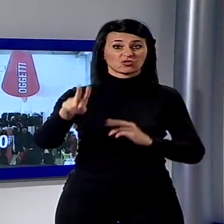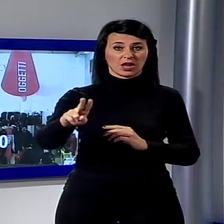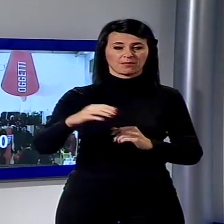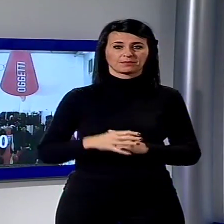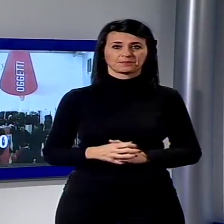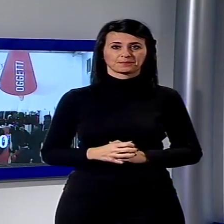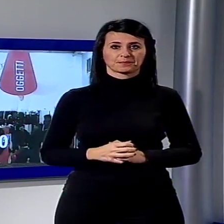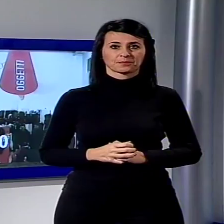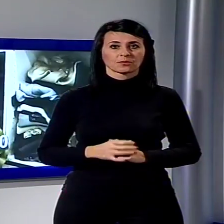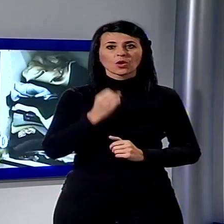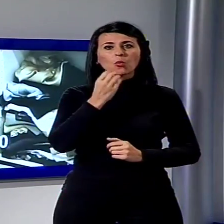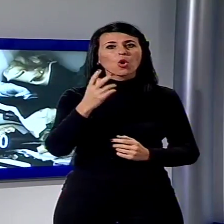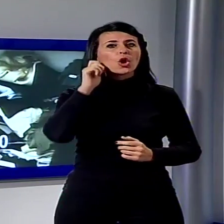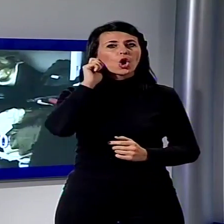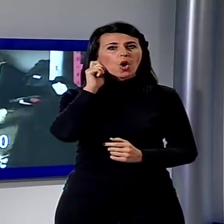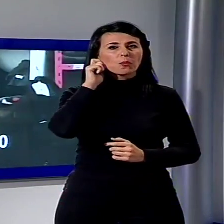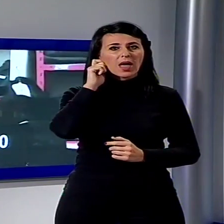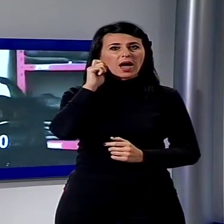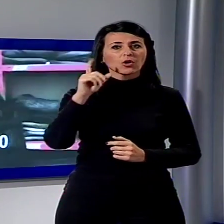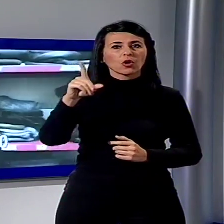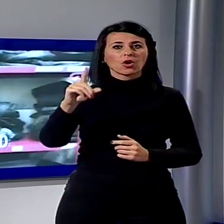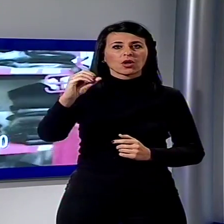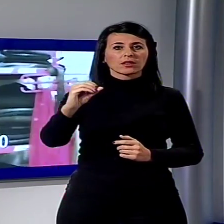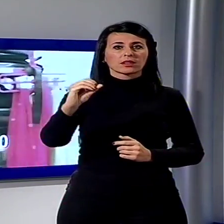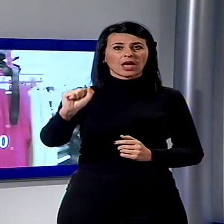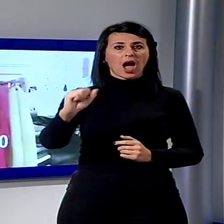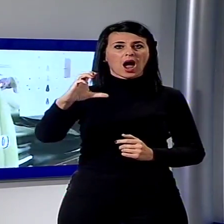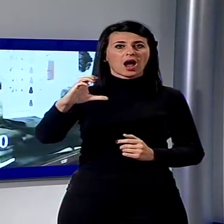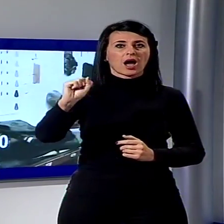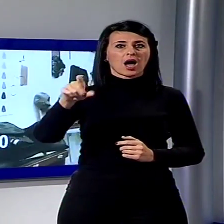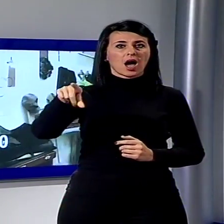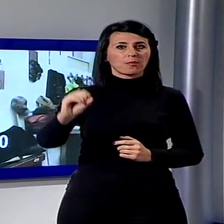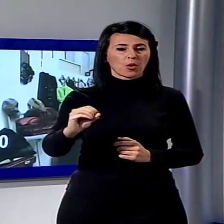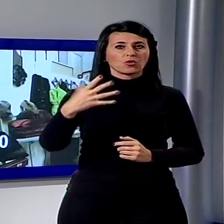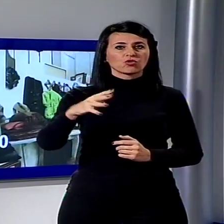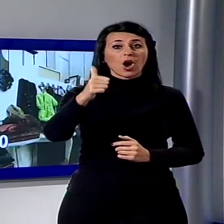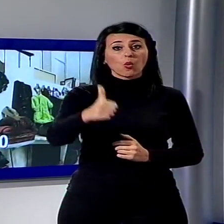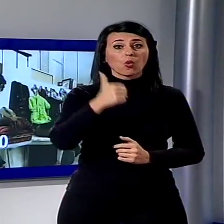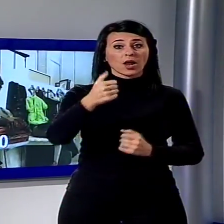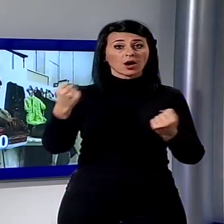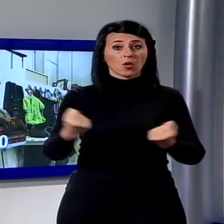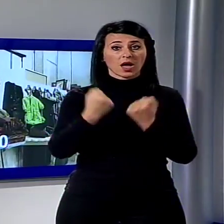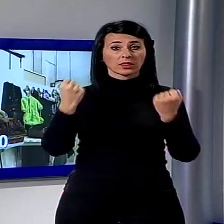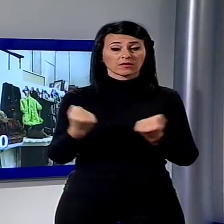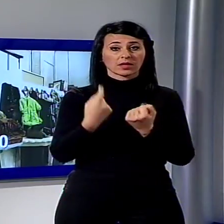Buon compleanno da capo, grande festa a Coselli per il primo anno di attività del centro di riuso